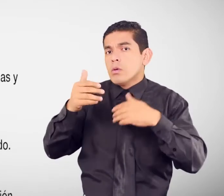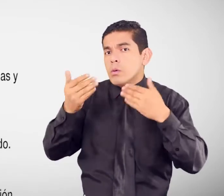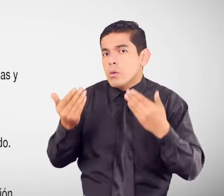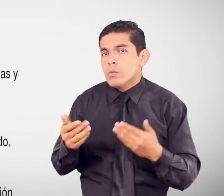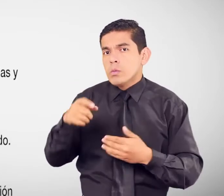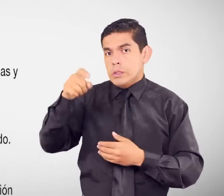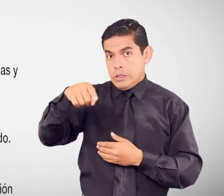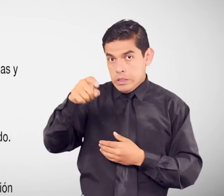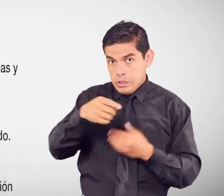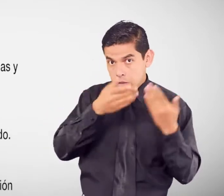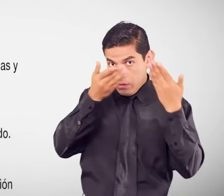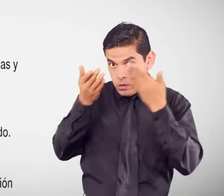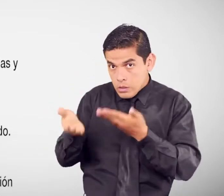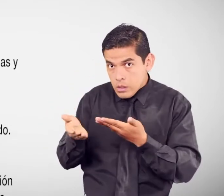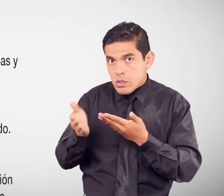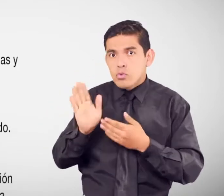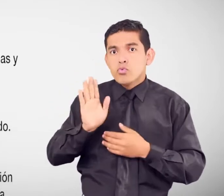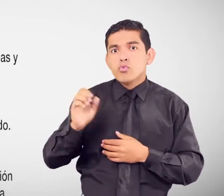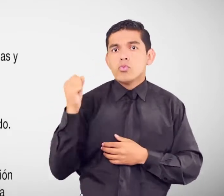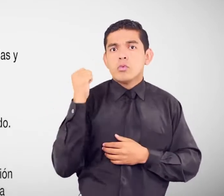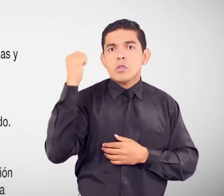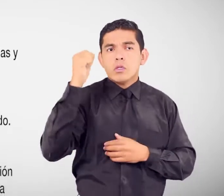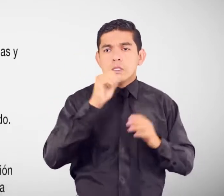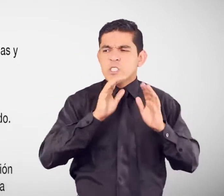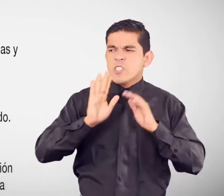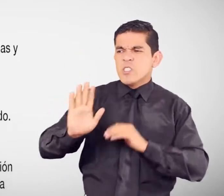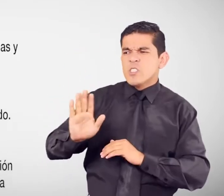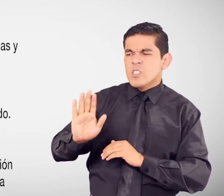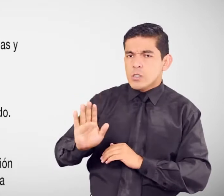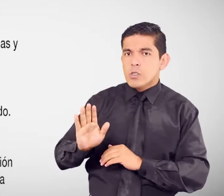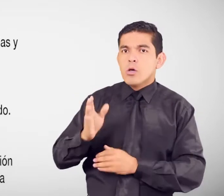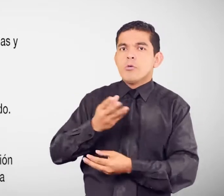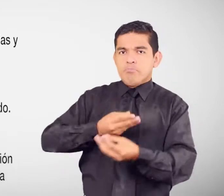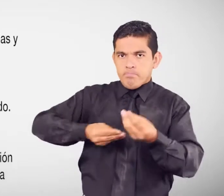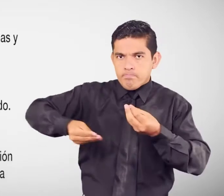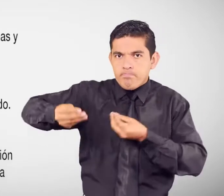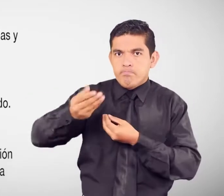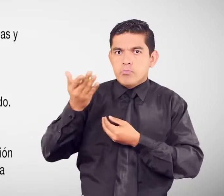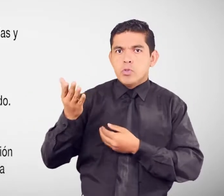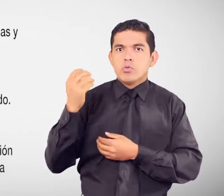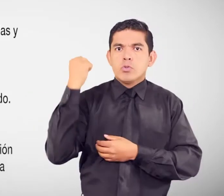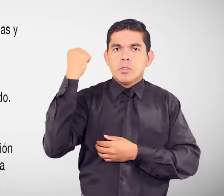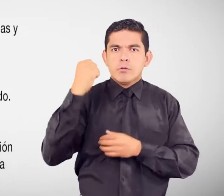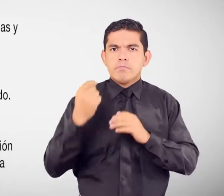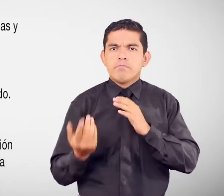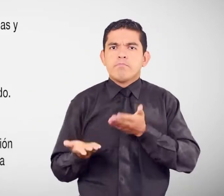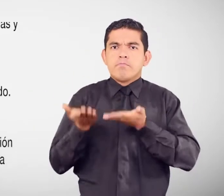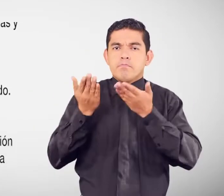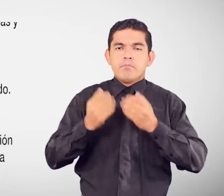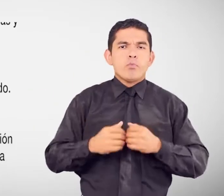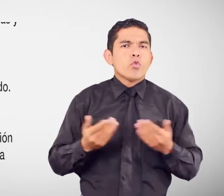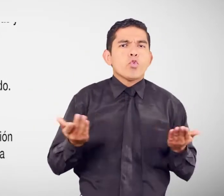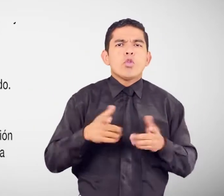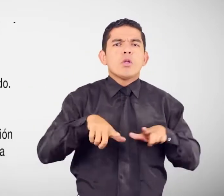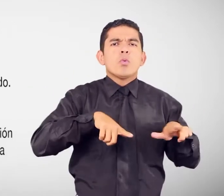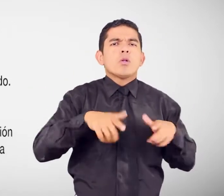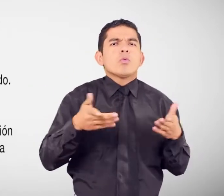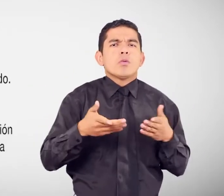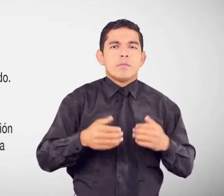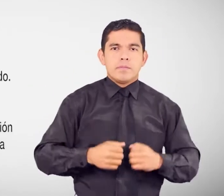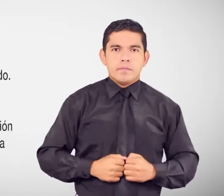sean necesarias para proteger el derecho amenazado o restituir el derecho violado ¿Dónde acudir?